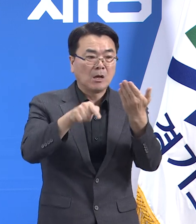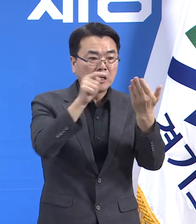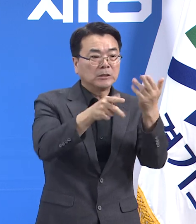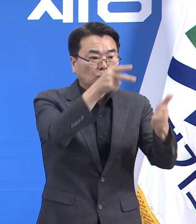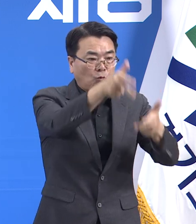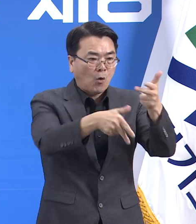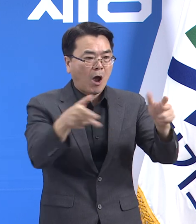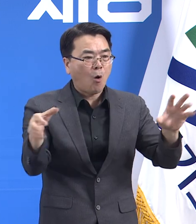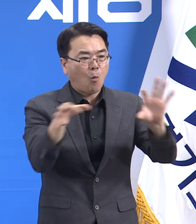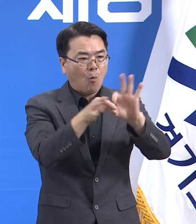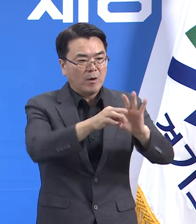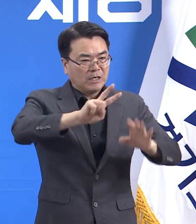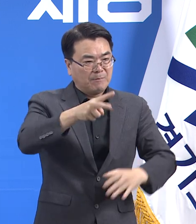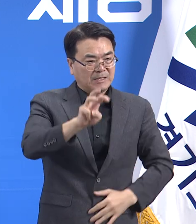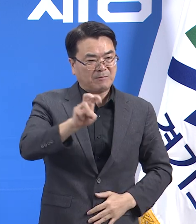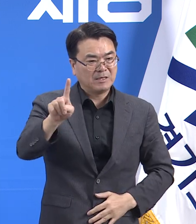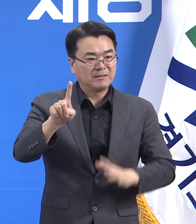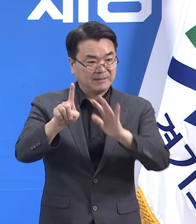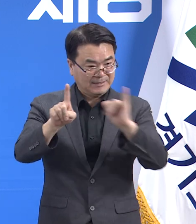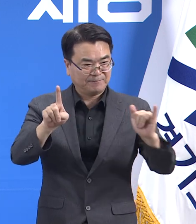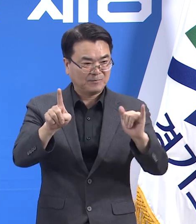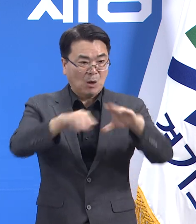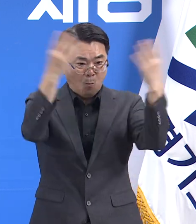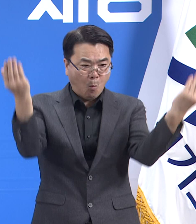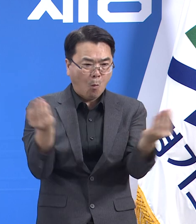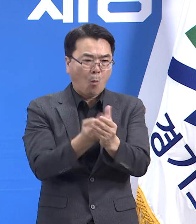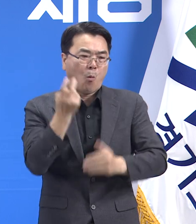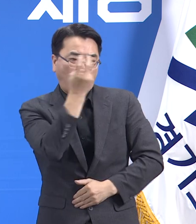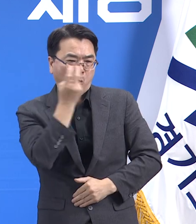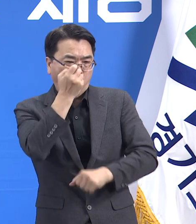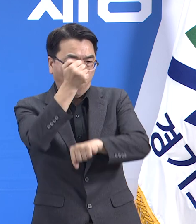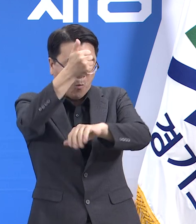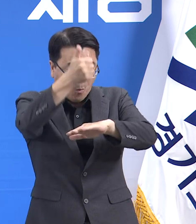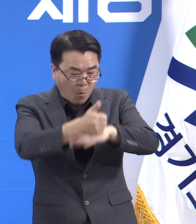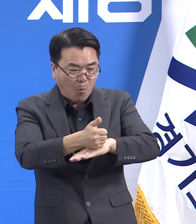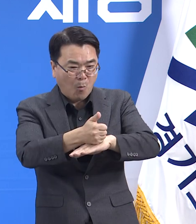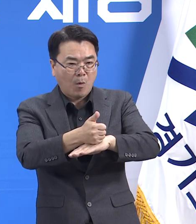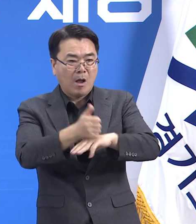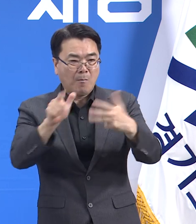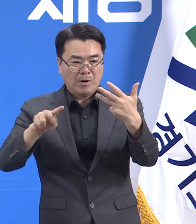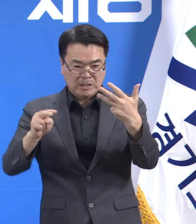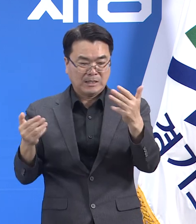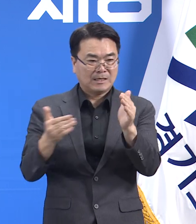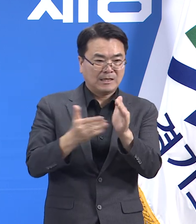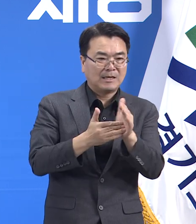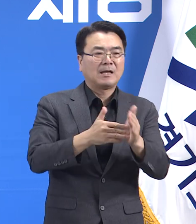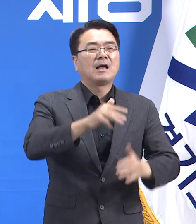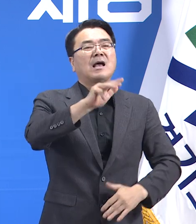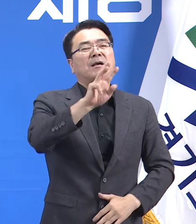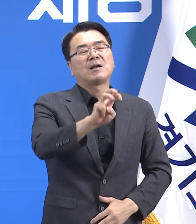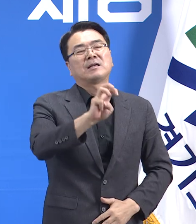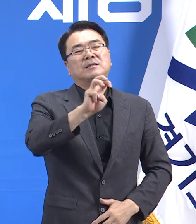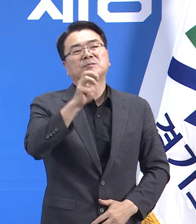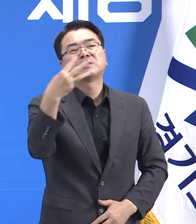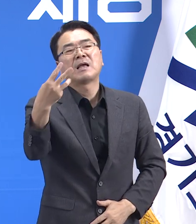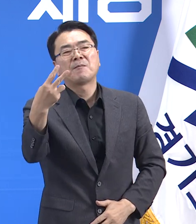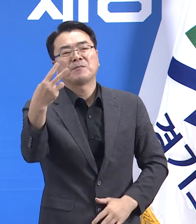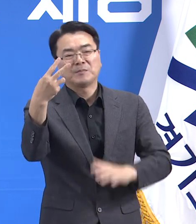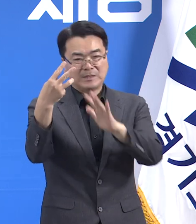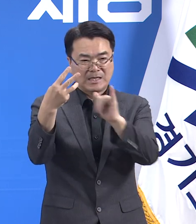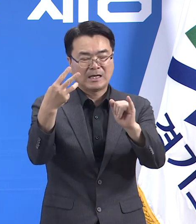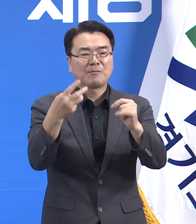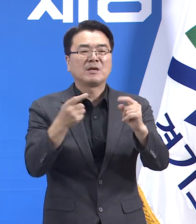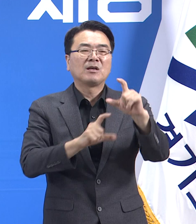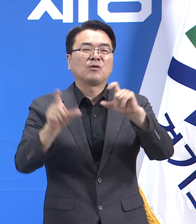직원 등 관련자 231명을 대상으로 전수검사를 실시하여 2일까지 33명이 추가로 확진 판정을 받으면서